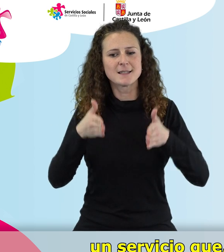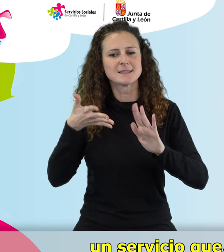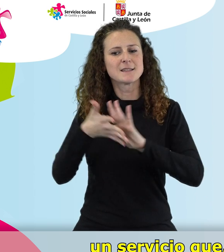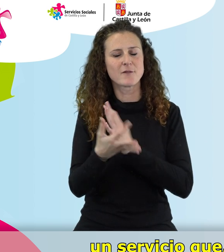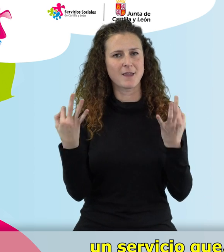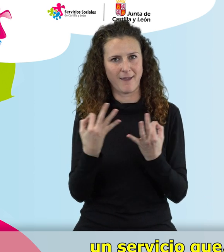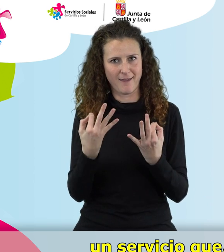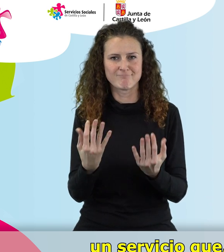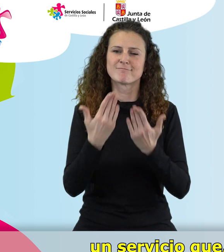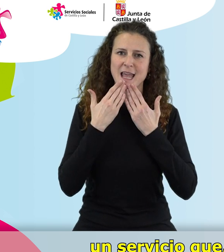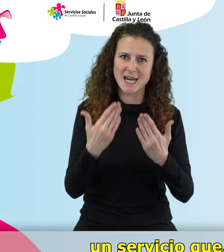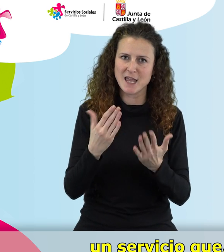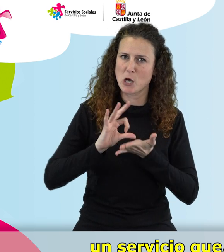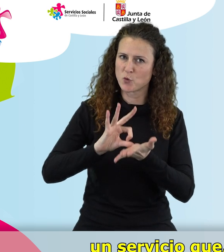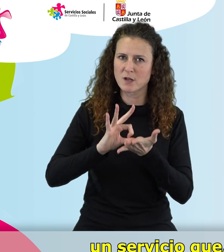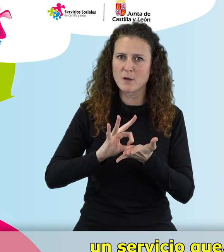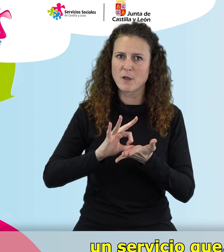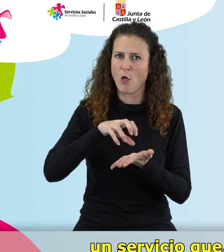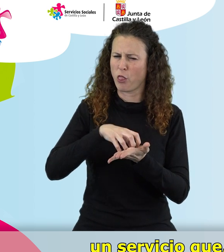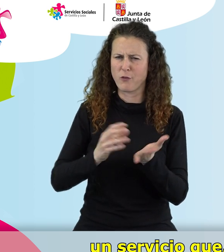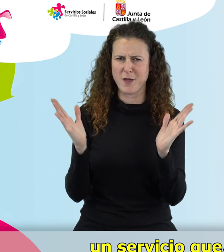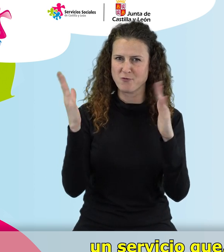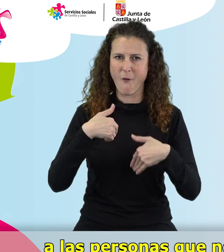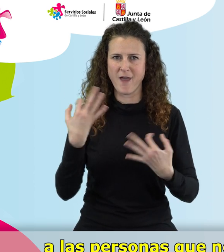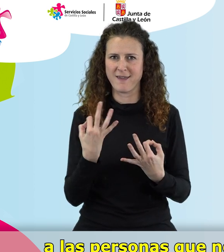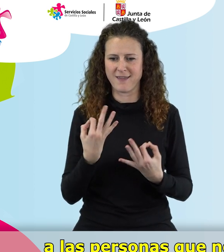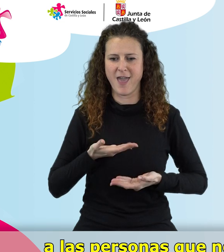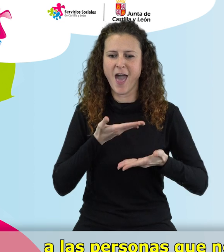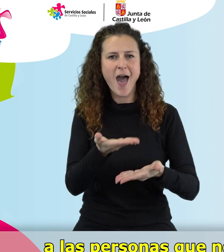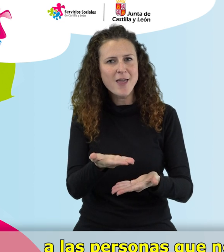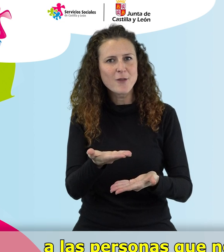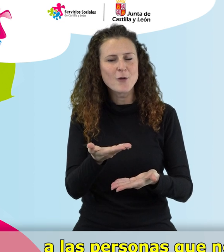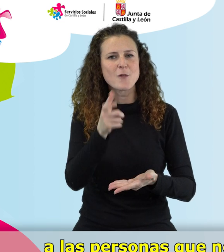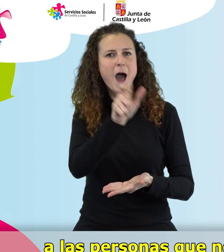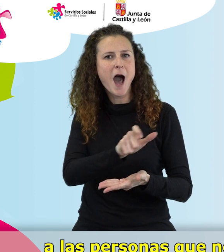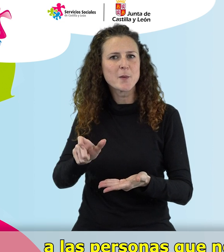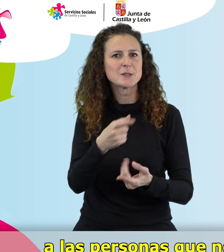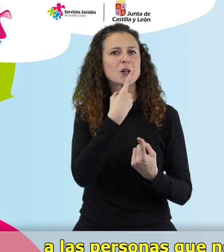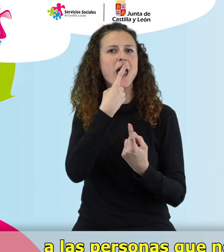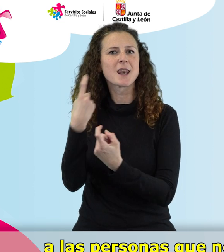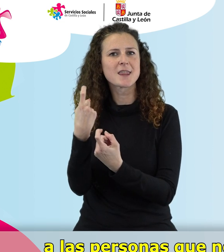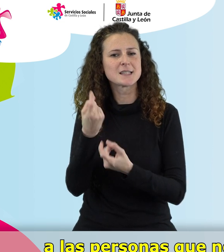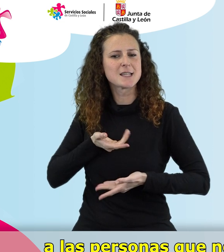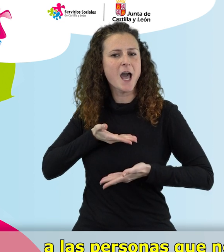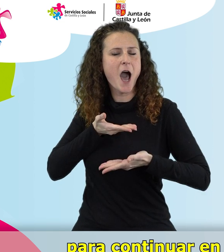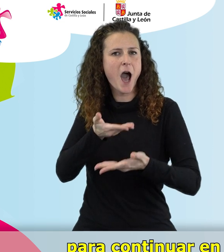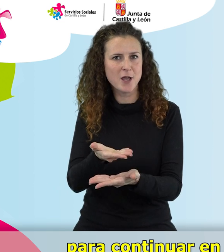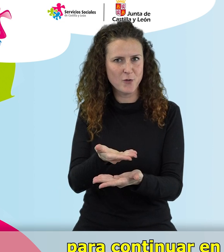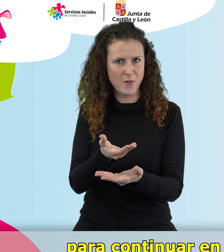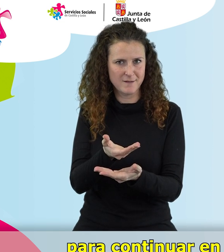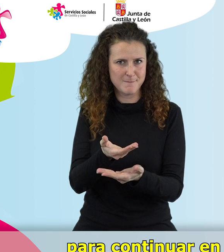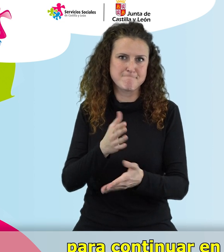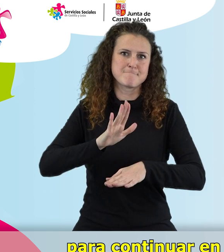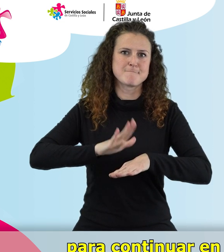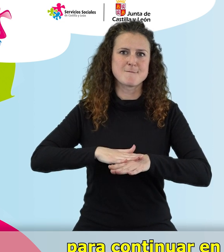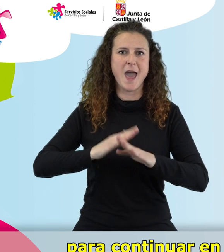servicio que, sin duda, aportará una gran ayuda a las personas que necesiten ayuda, por supuesto, para